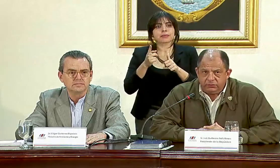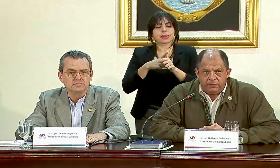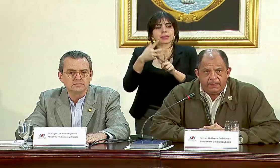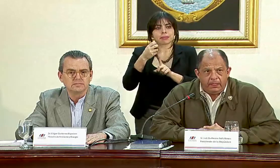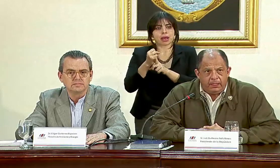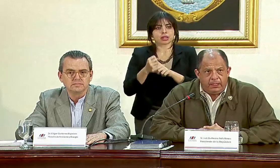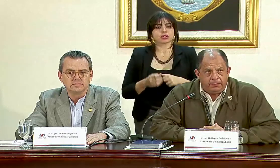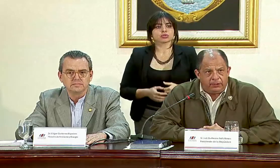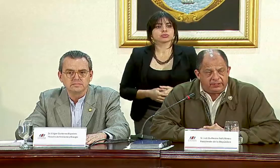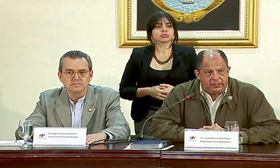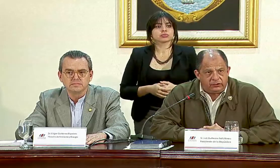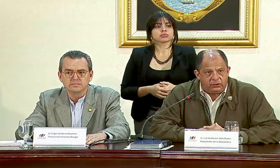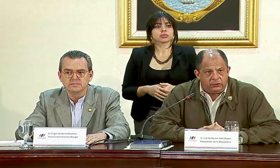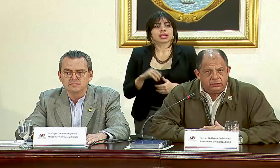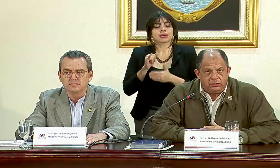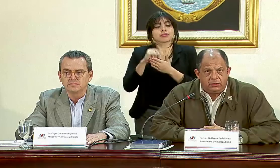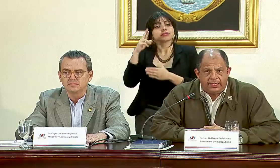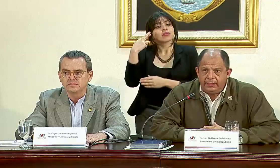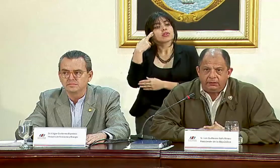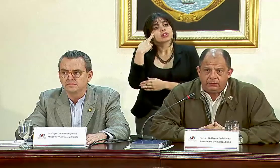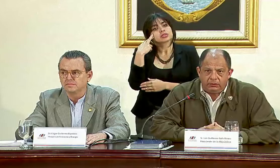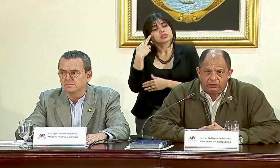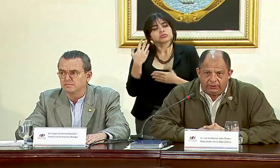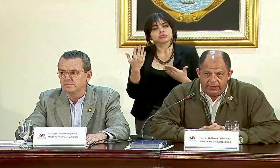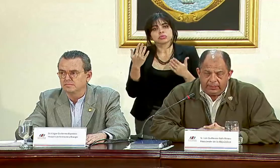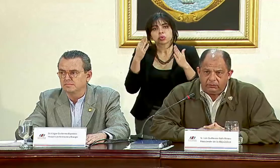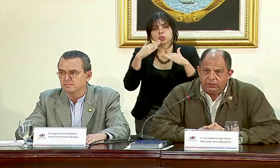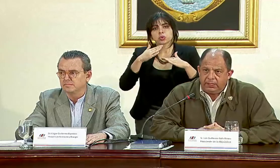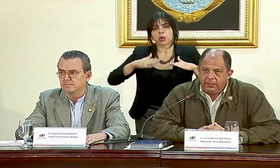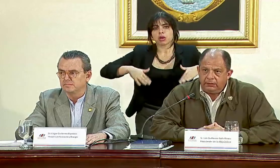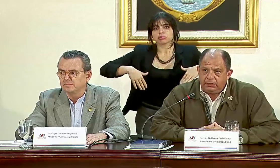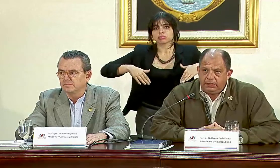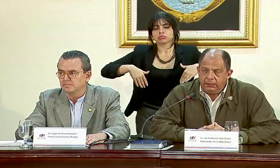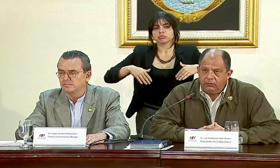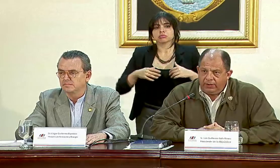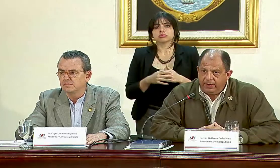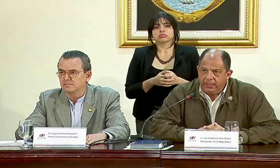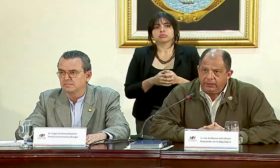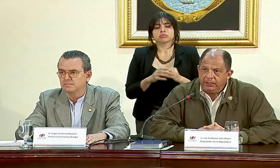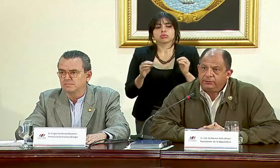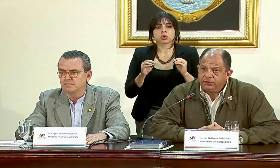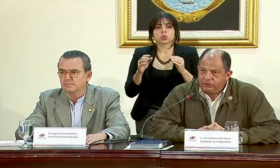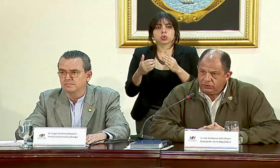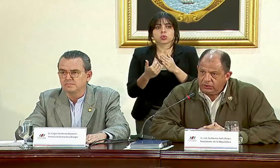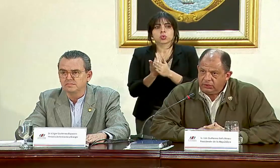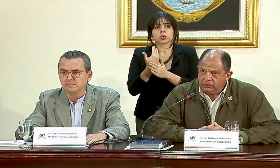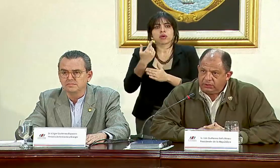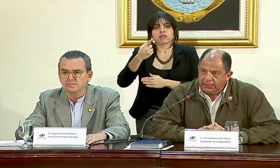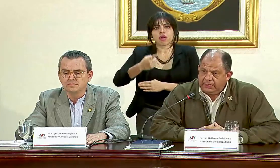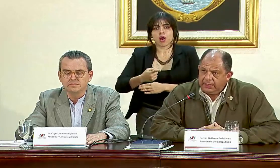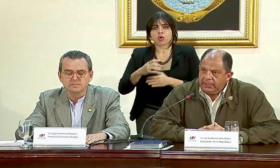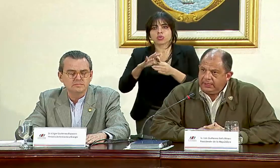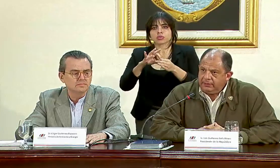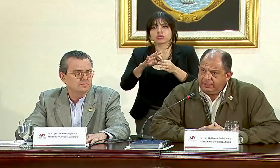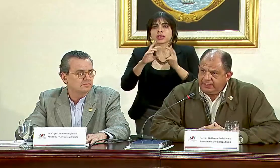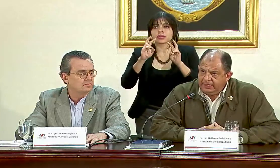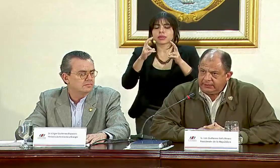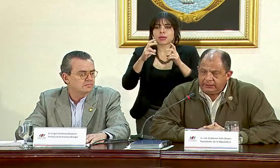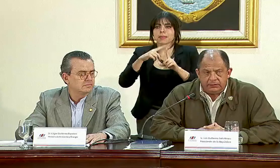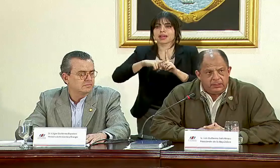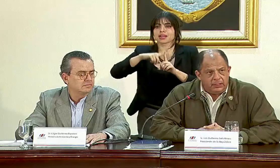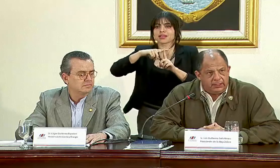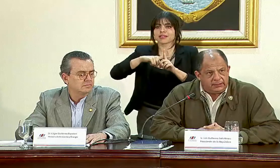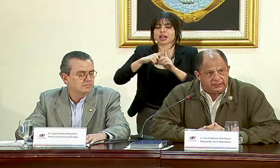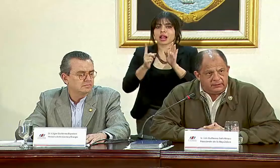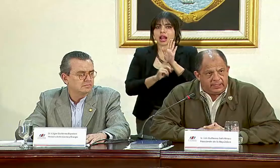impactos. Por esa razón, no hay todavía una nueva disposición en lo que toca al nivel de